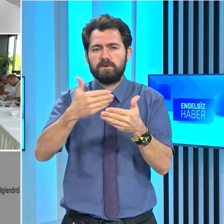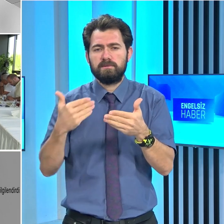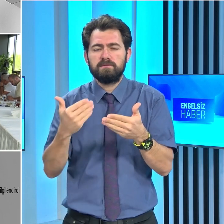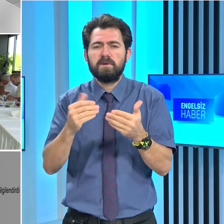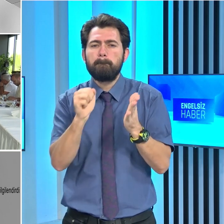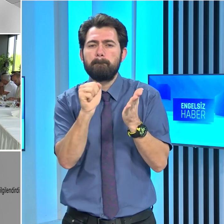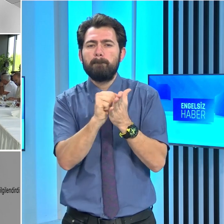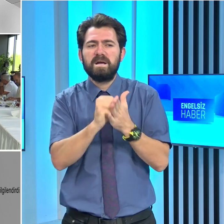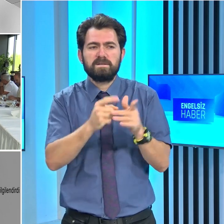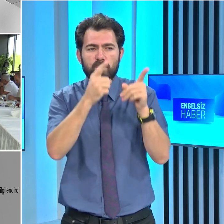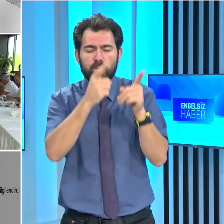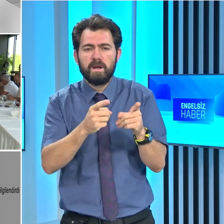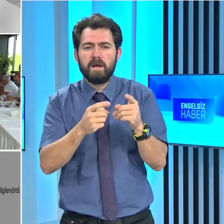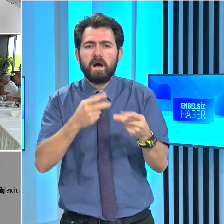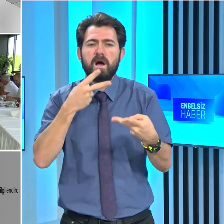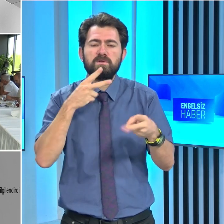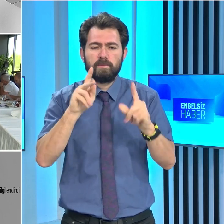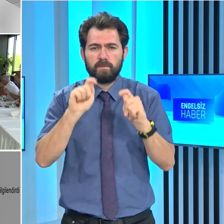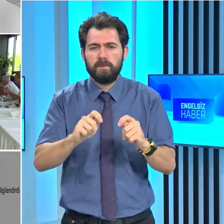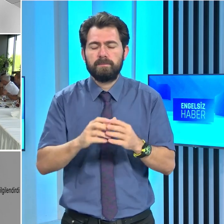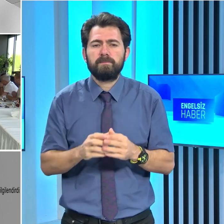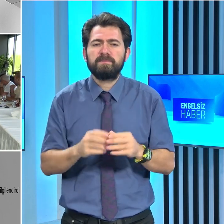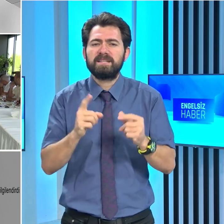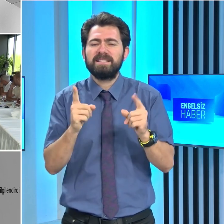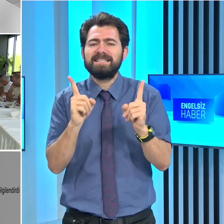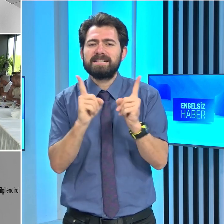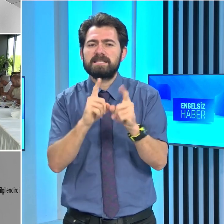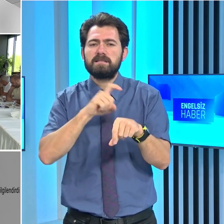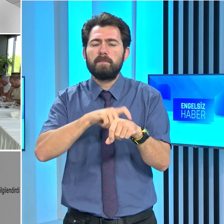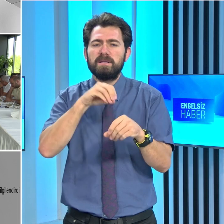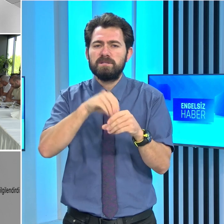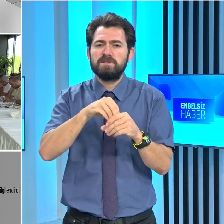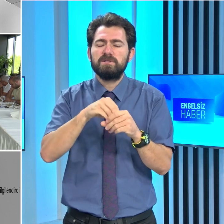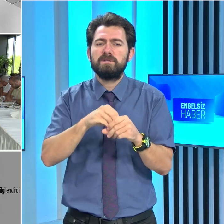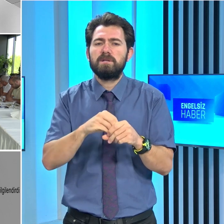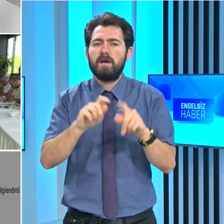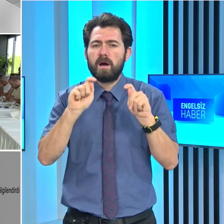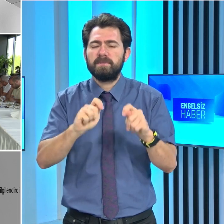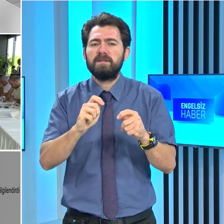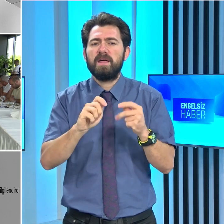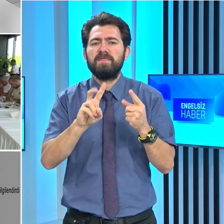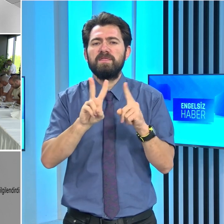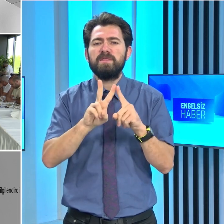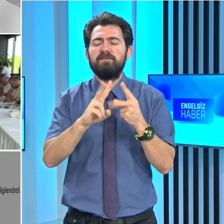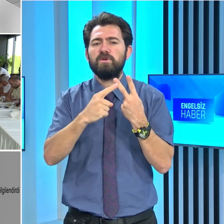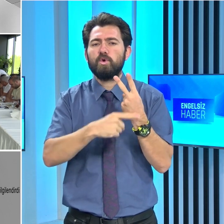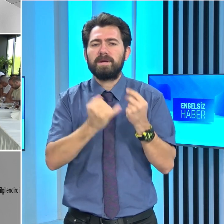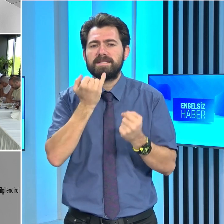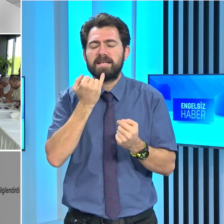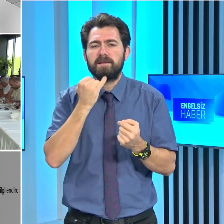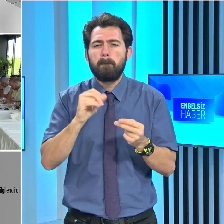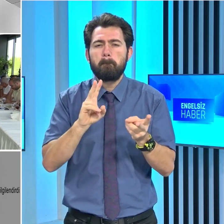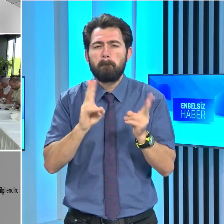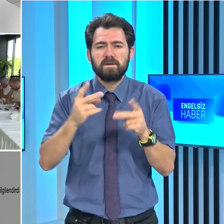basına yönelik açıklamalar da bulundu. Kısa süre önce gerçekleştirdikleri Nibyok seyahatinden bir takım